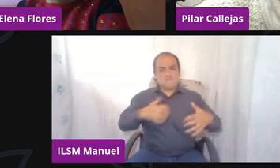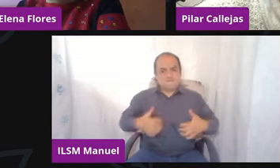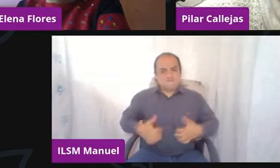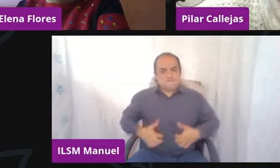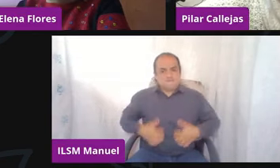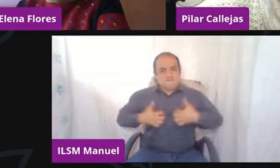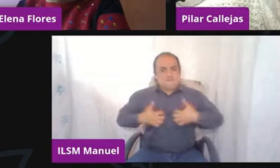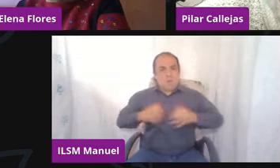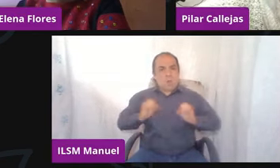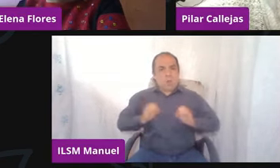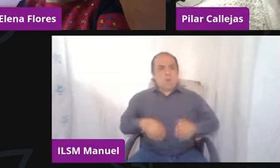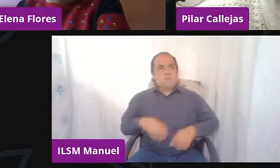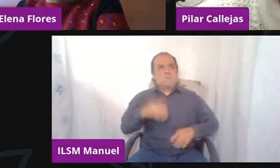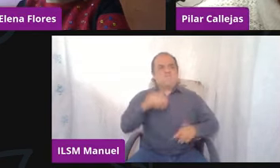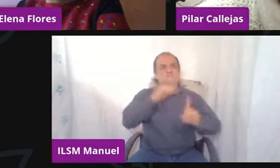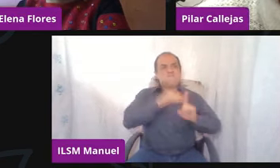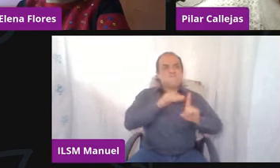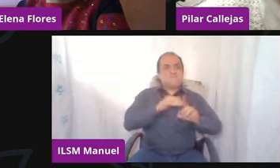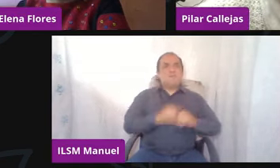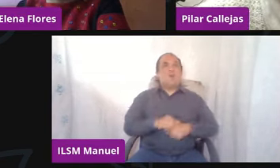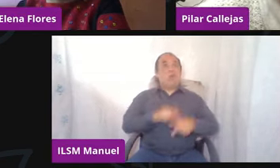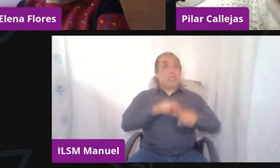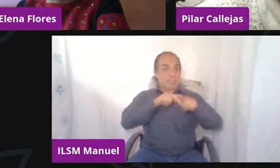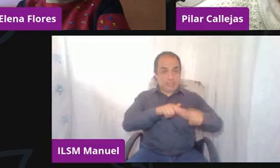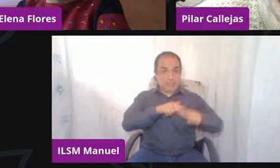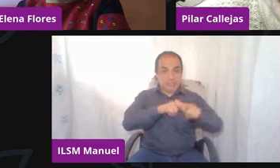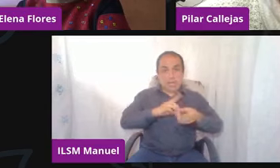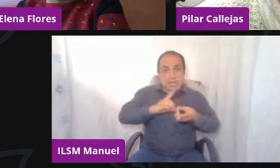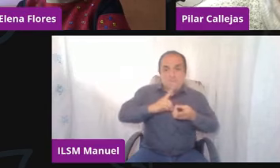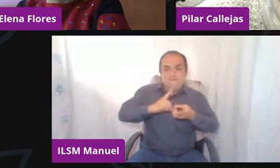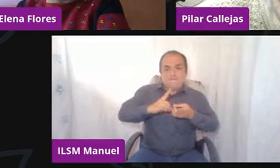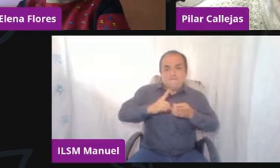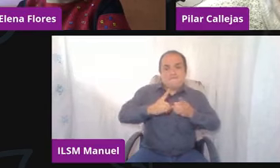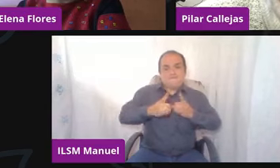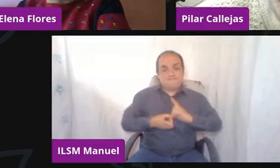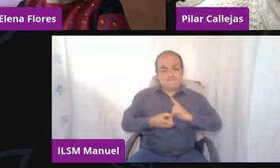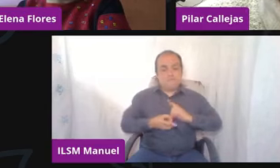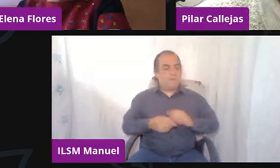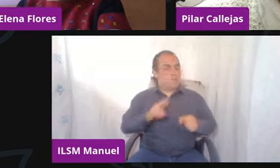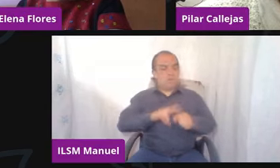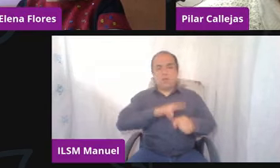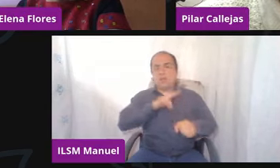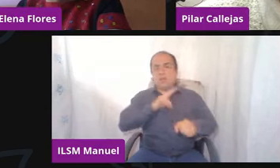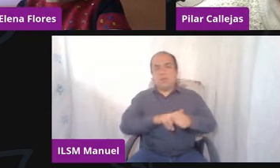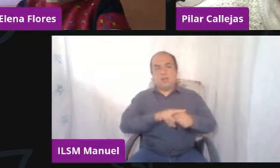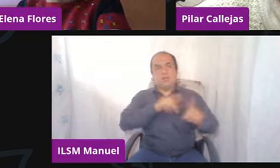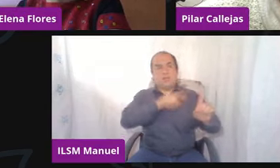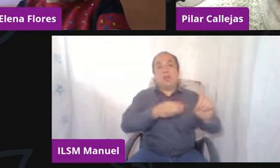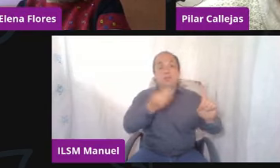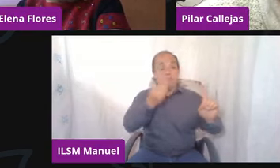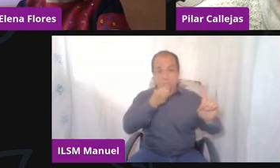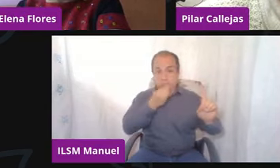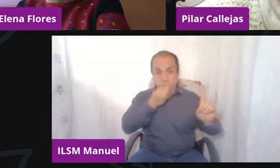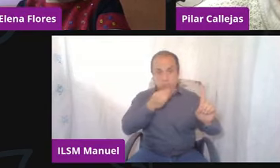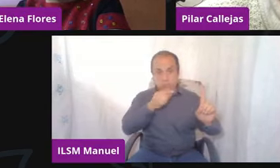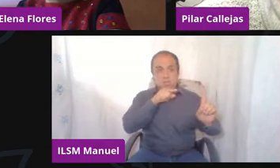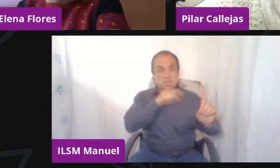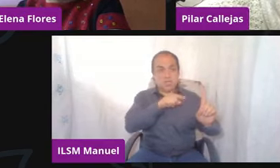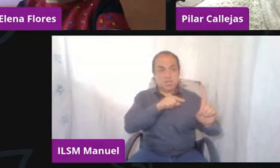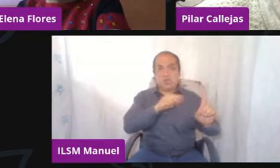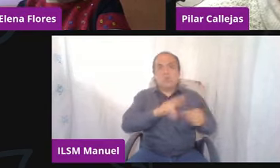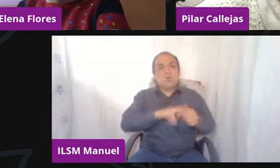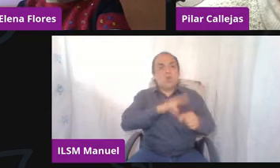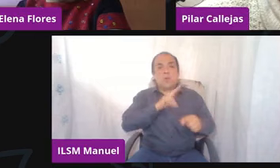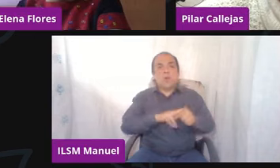muy persistente en un estado depresivo, eso ya no es normal, no es normal que se la pase sin comer, no es normal que esté